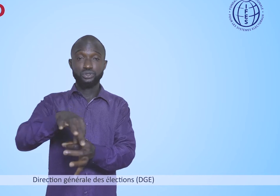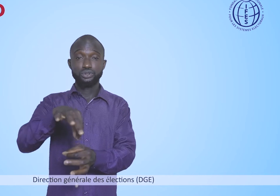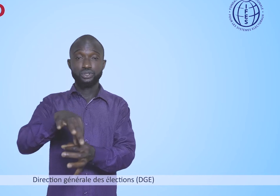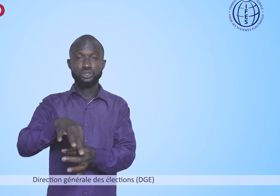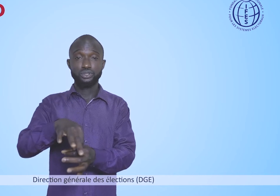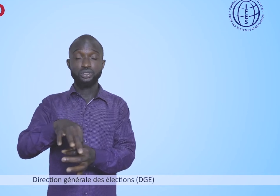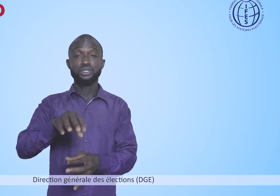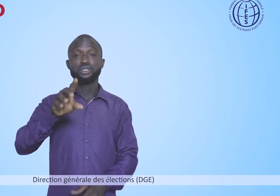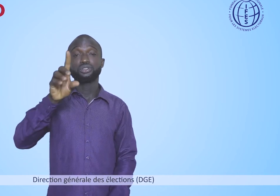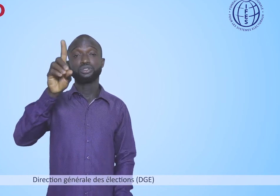DGE